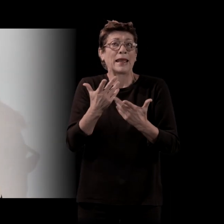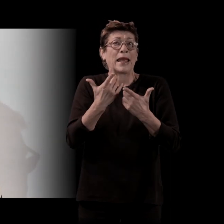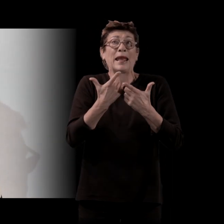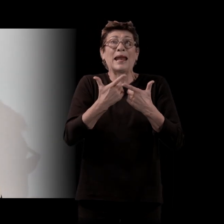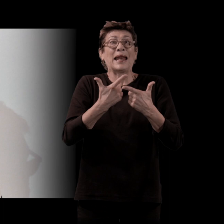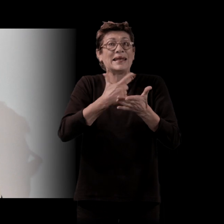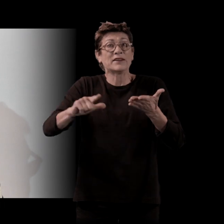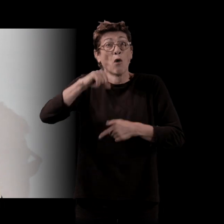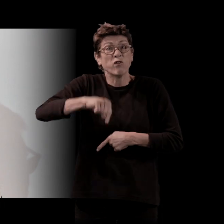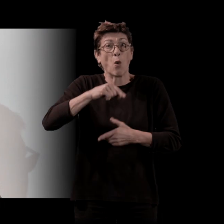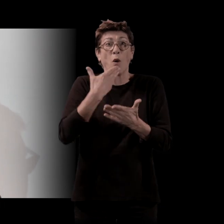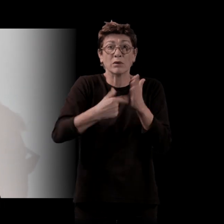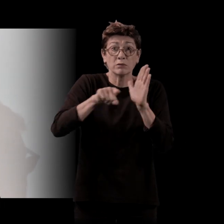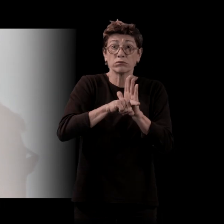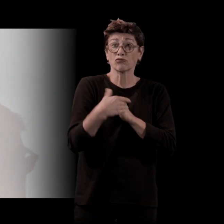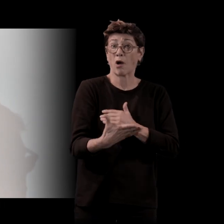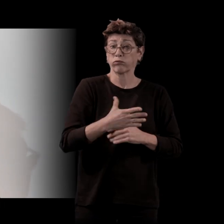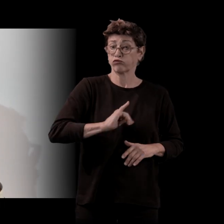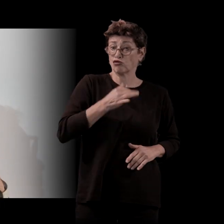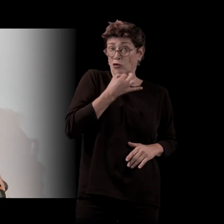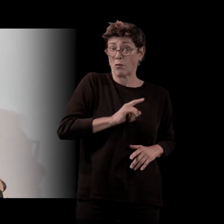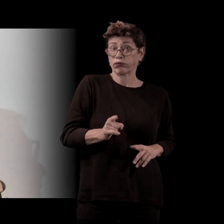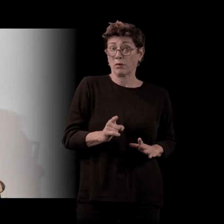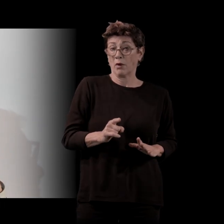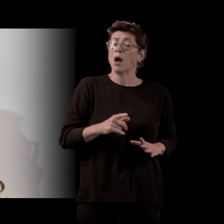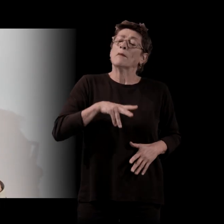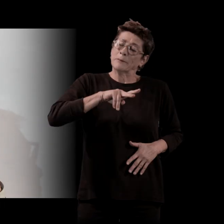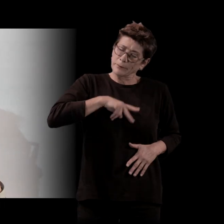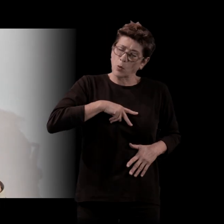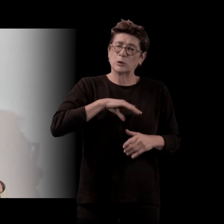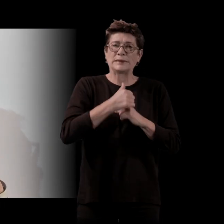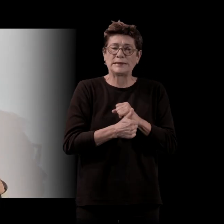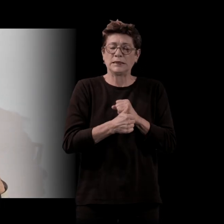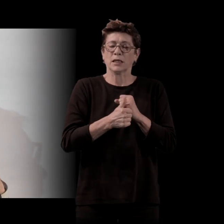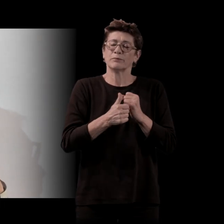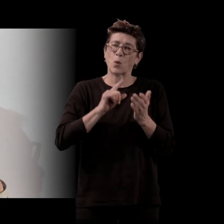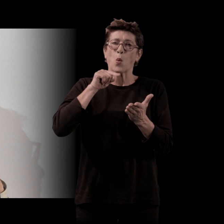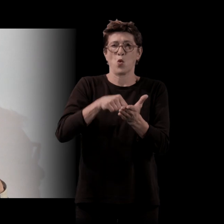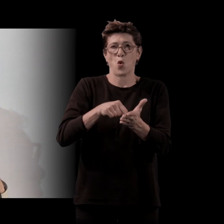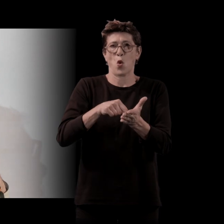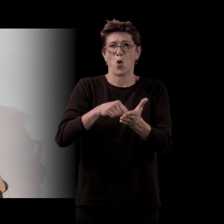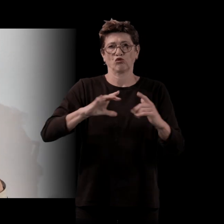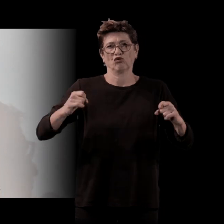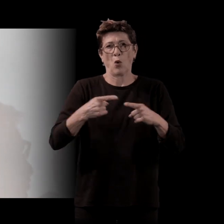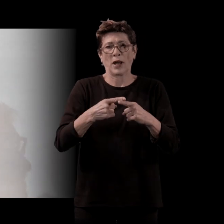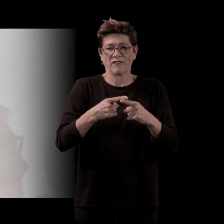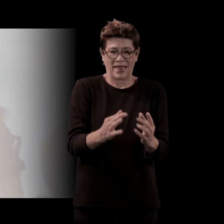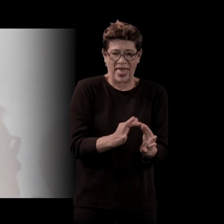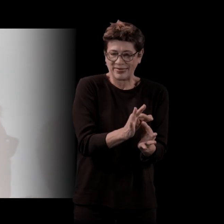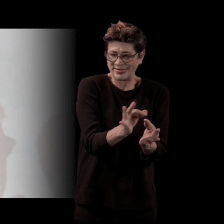que j'essaye de faire, effectivement, le cadre géographique, ce que la Terre fait au corps, que les climats, quand je dis un climat, ce n pas seulement